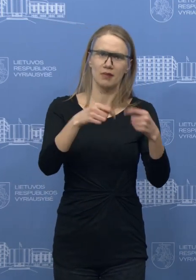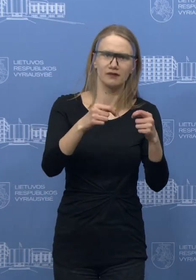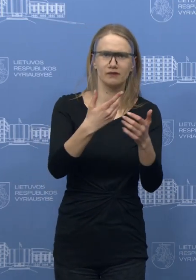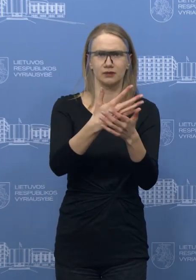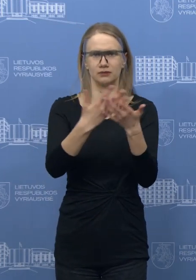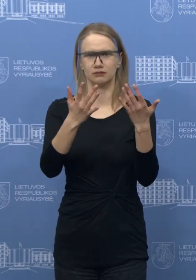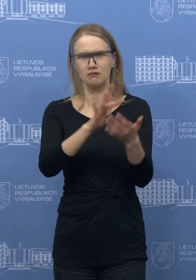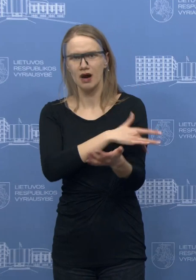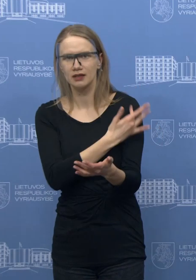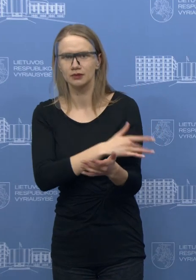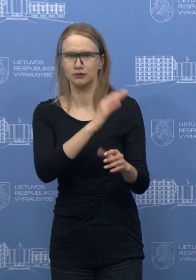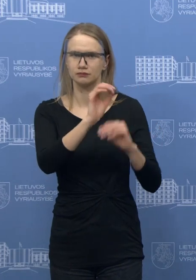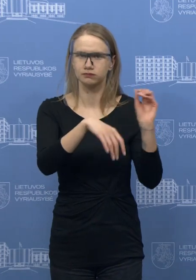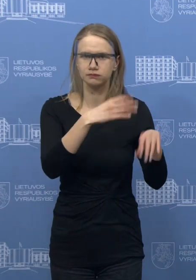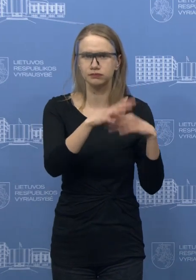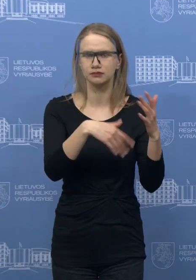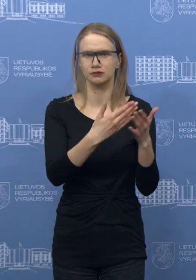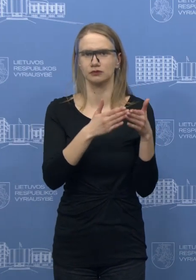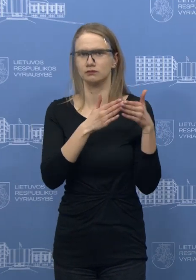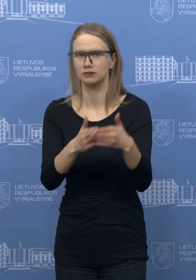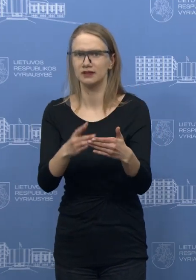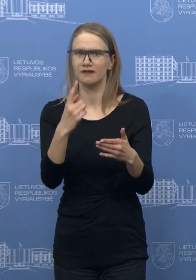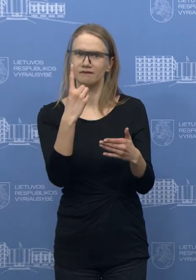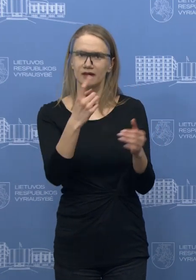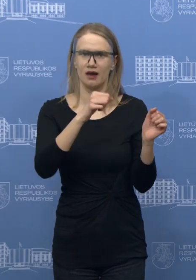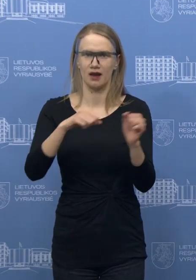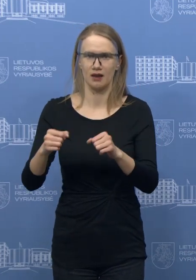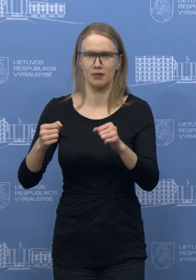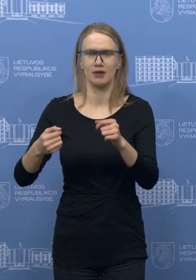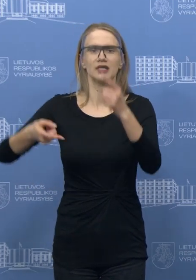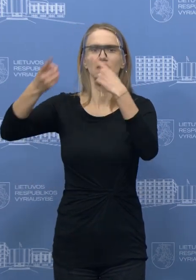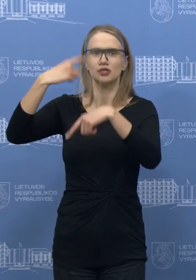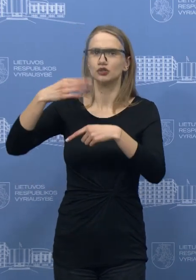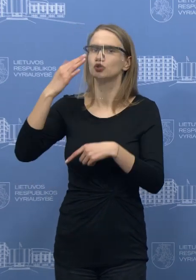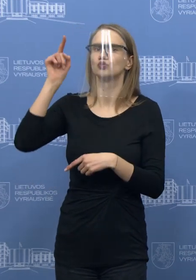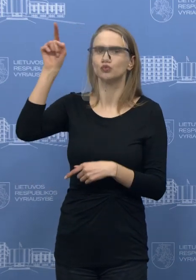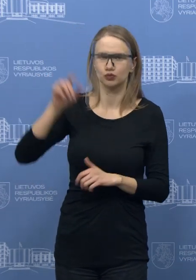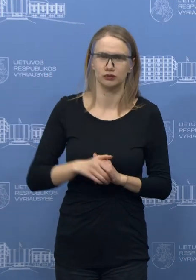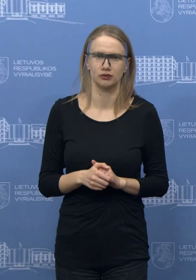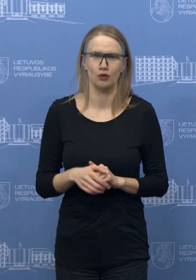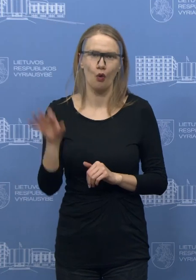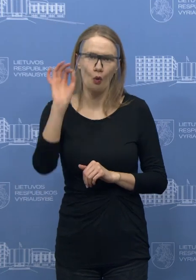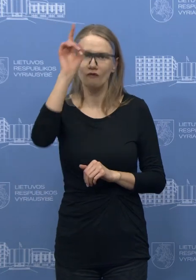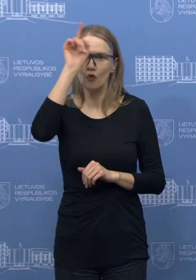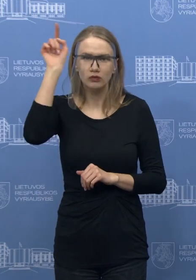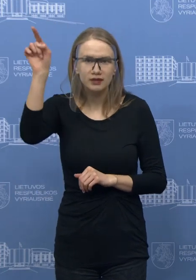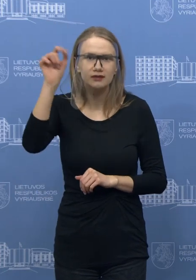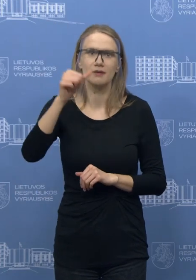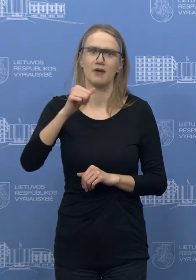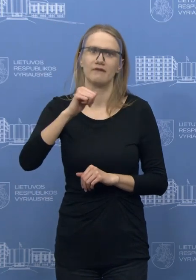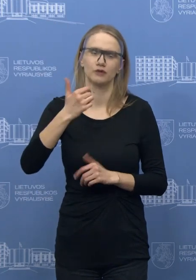vienintelis dar kanalas lygęs repatriacijai. Kalbant apie Vokietiją ir tas šalis, kurį naudojasi